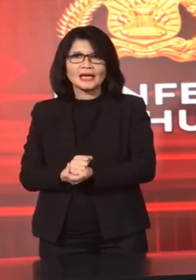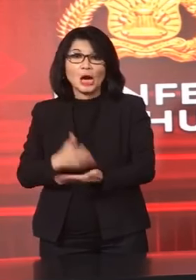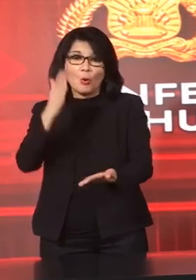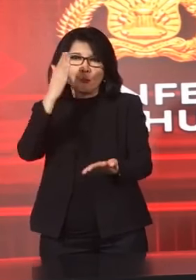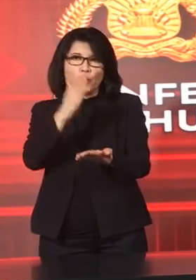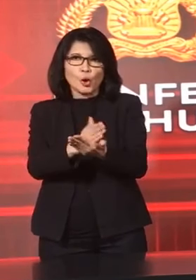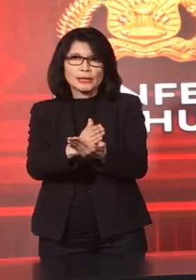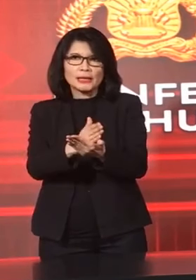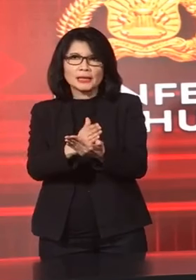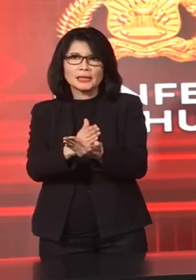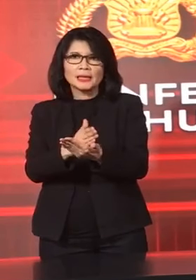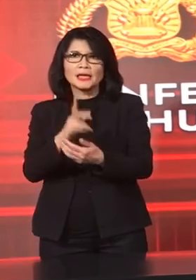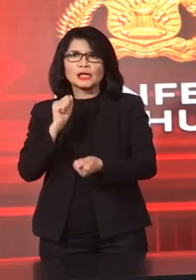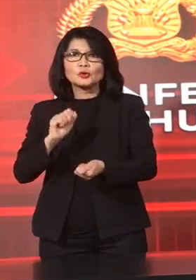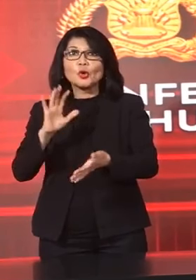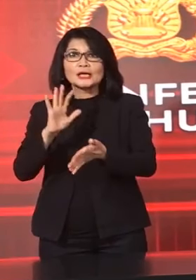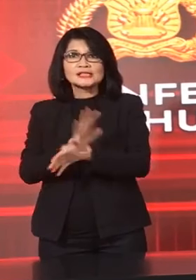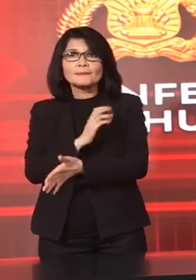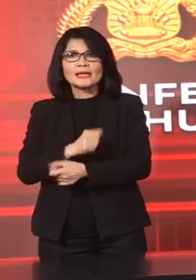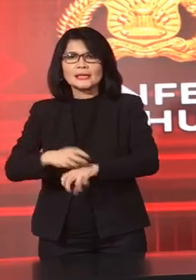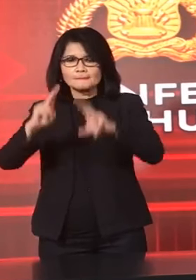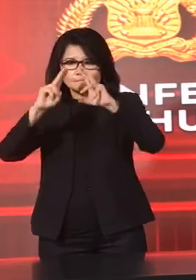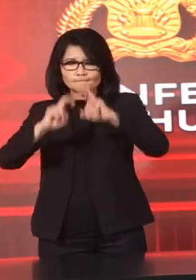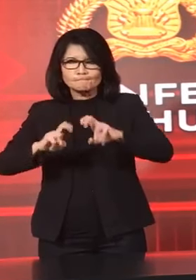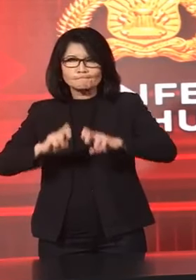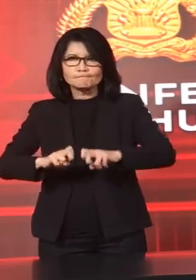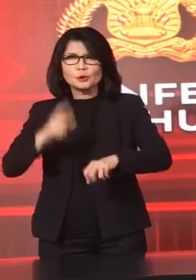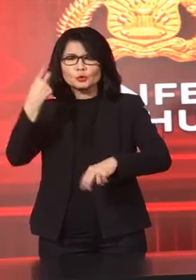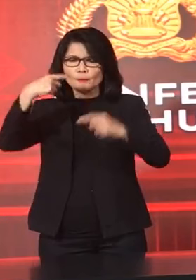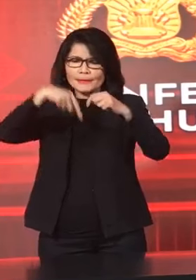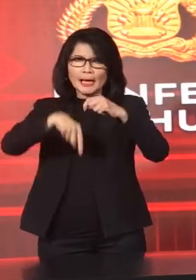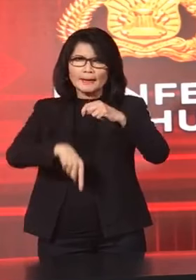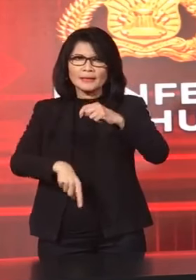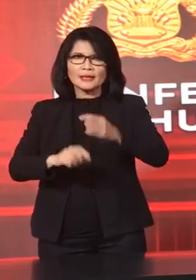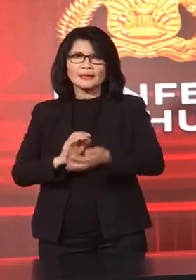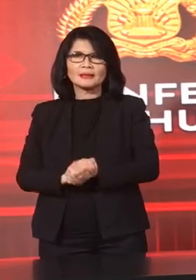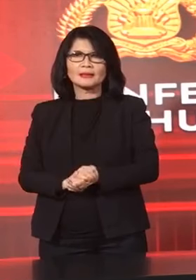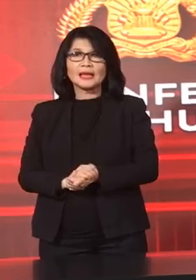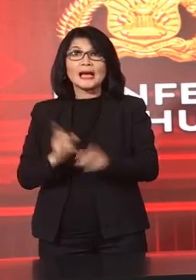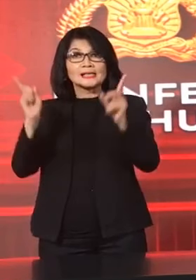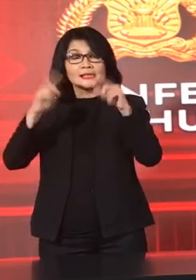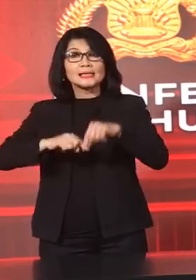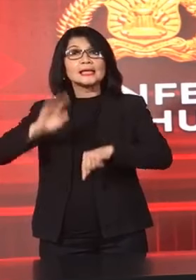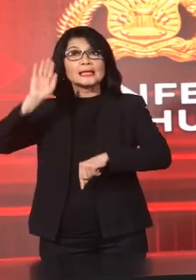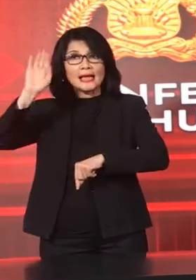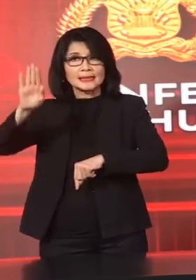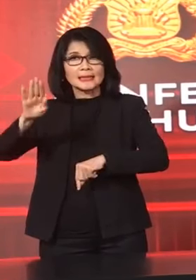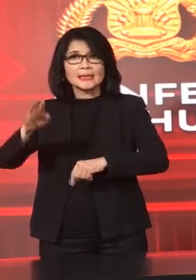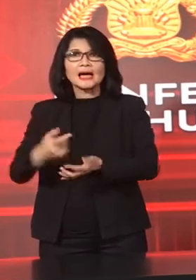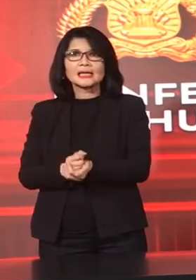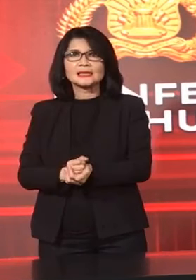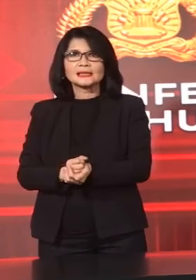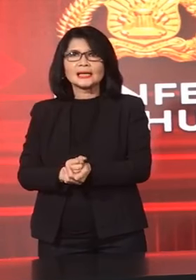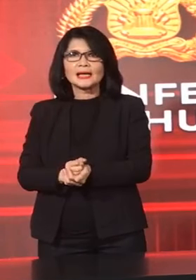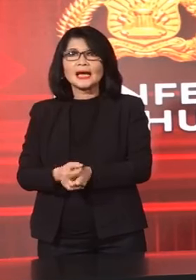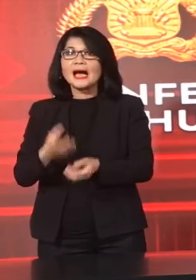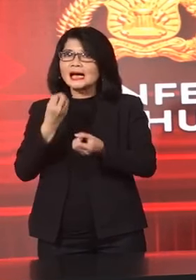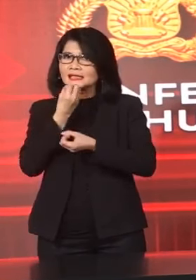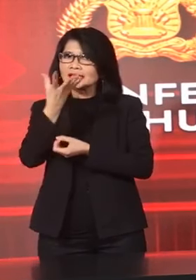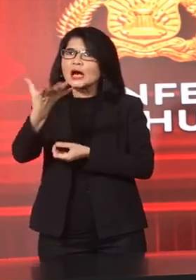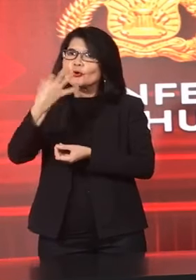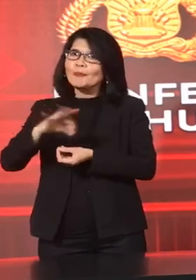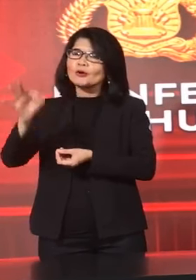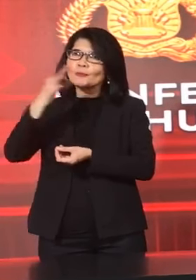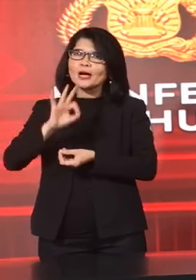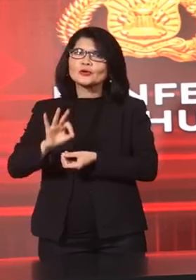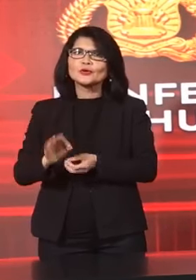Pemblokiran Memberikan kesempatan Penyidik Untuk melakukan Pendalaman Jadi nanti Kita akan update Perkembangannya ya Mohon